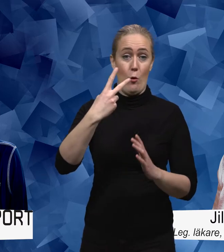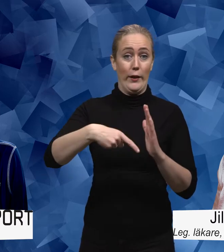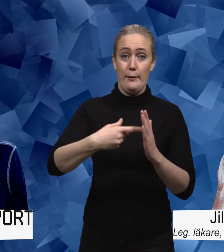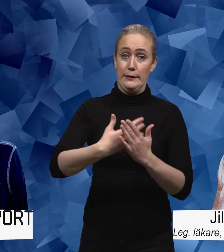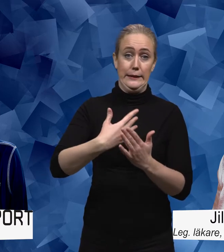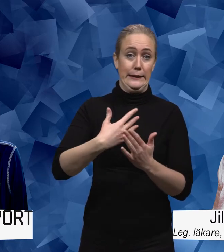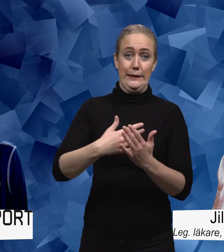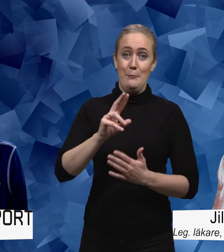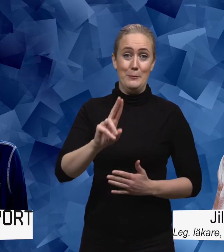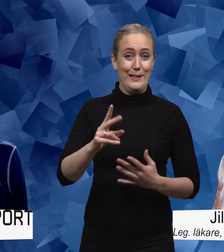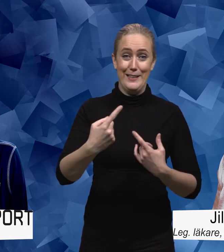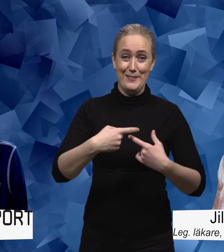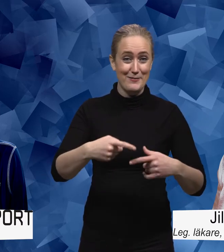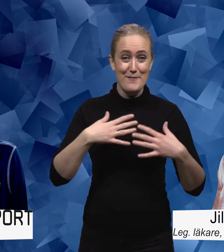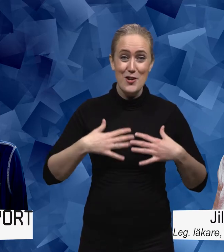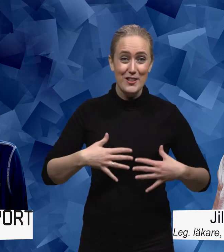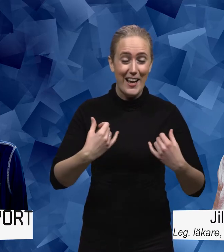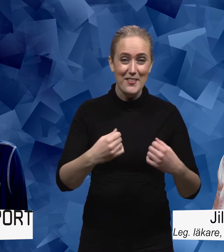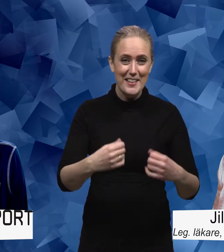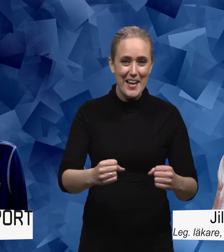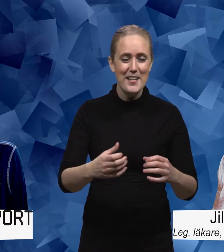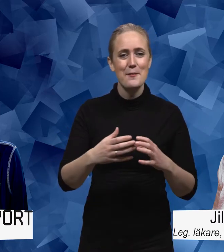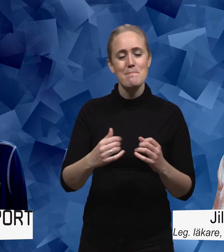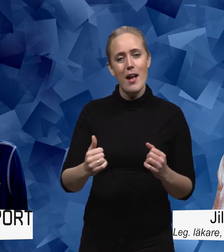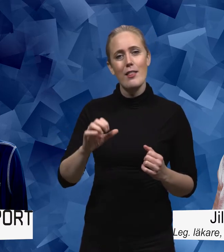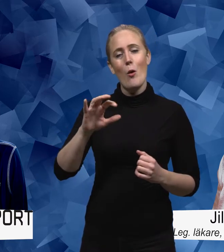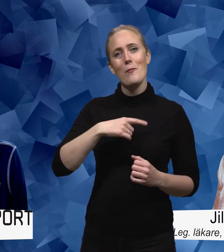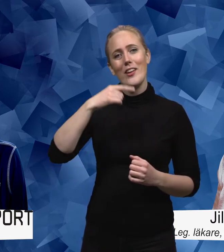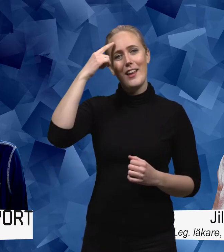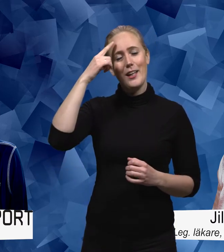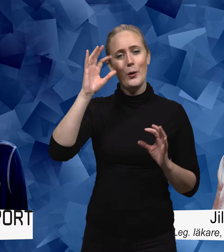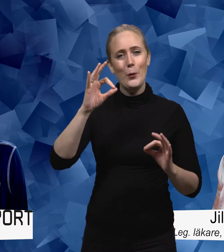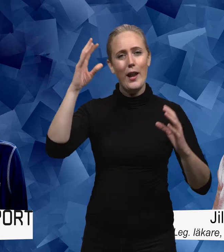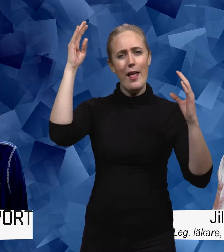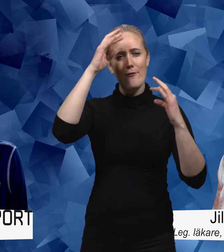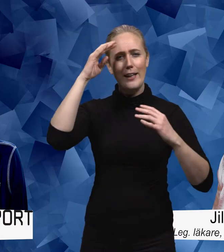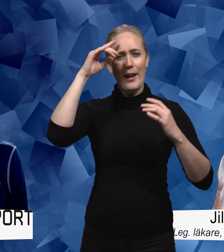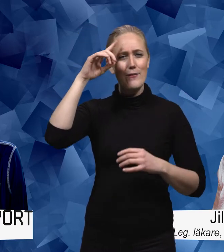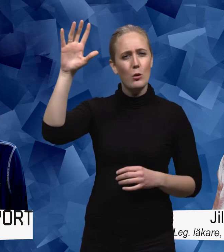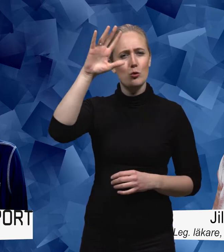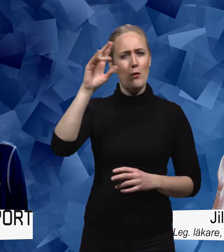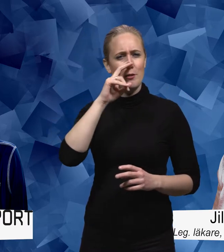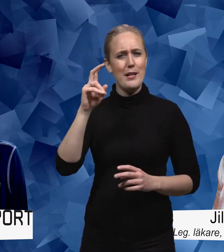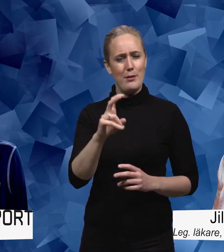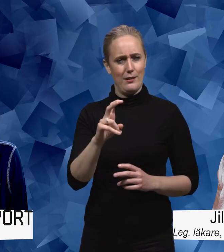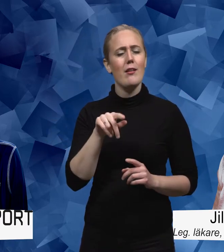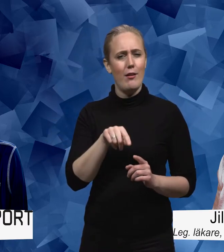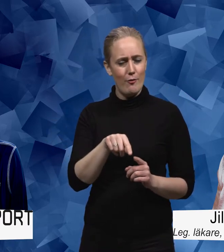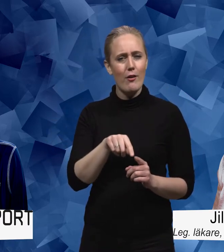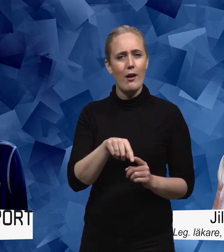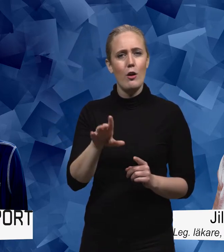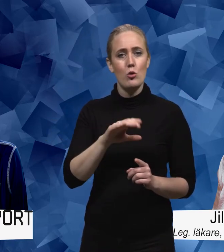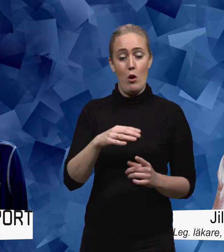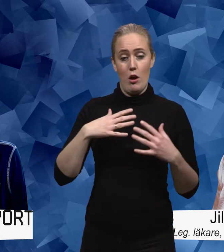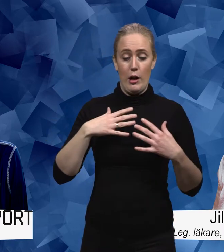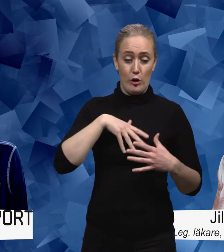är så fysisk aktivitet. Då kan jag hoppa tillbaka till det här lite reflekterande filosofiska perspektivet. Precis